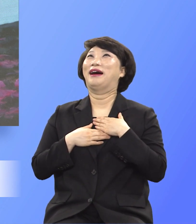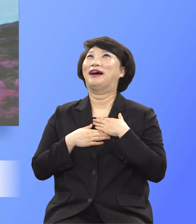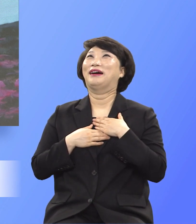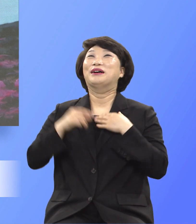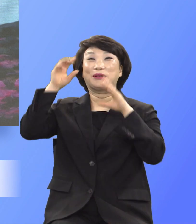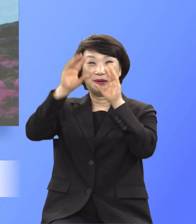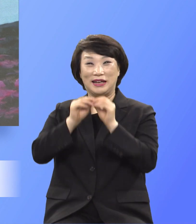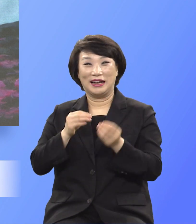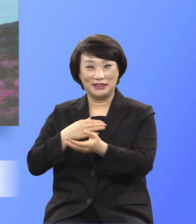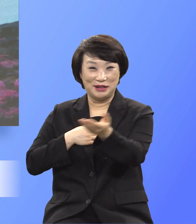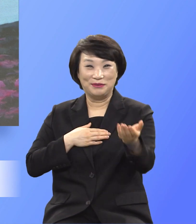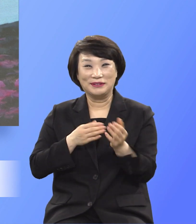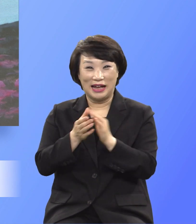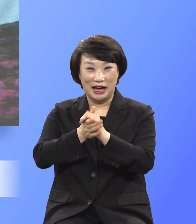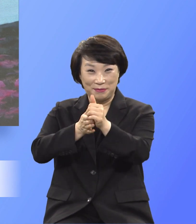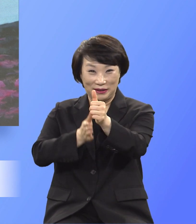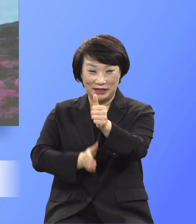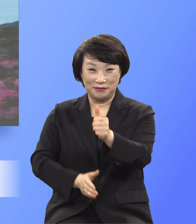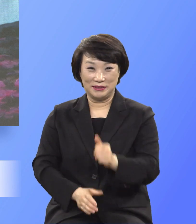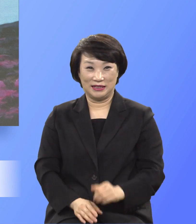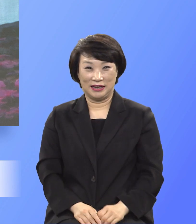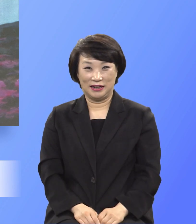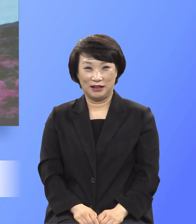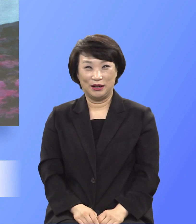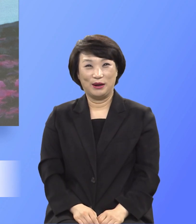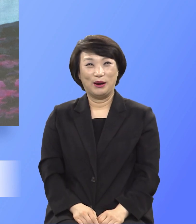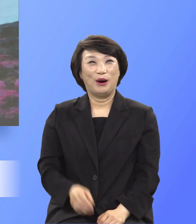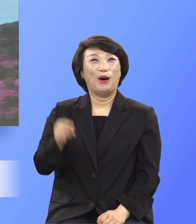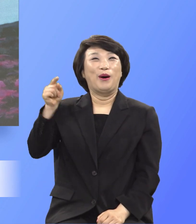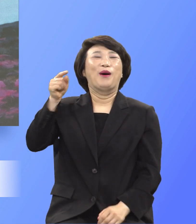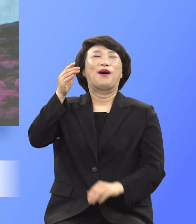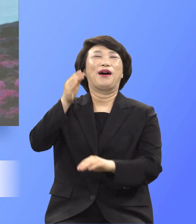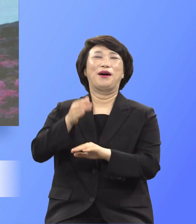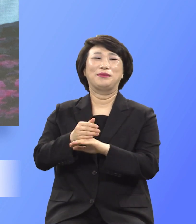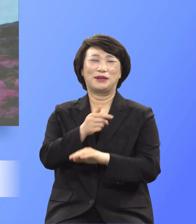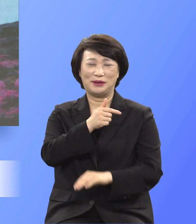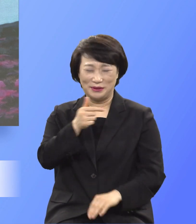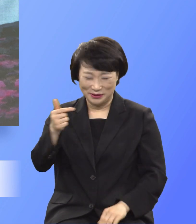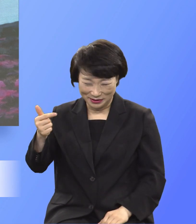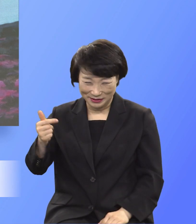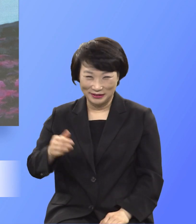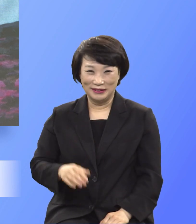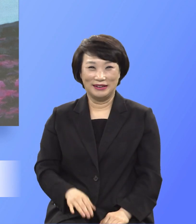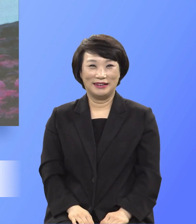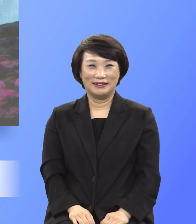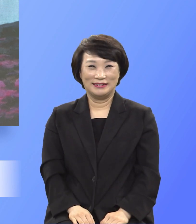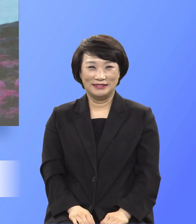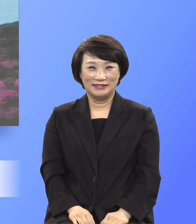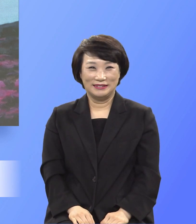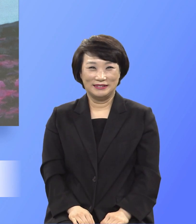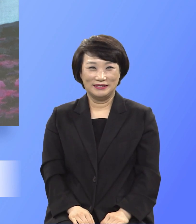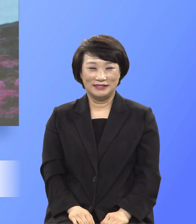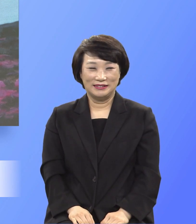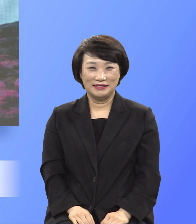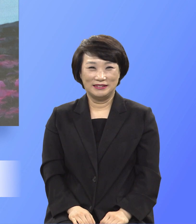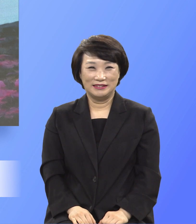아멘합시다. 아멘 얼마나 감사한 일이냐 그 말입니다. 하나님께서 자기